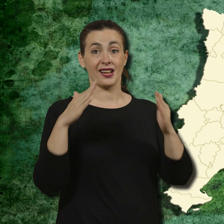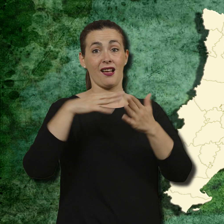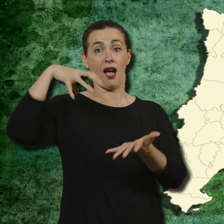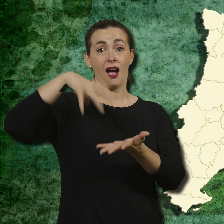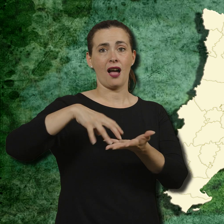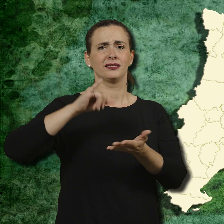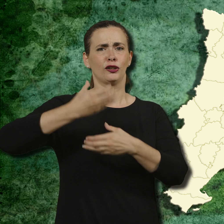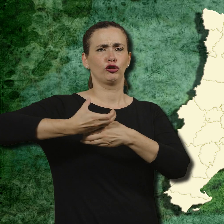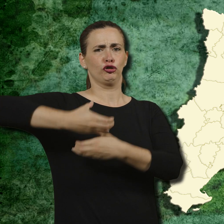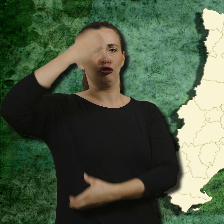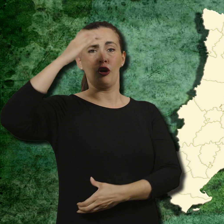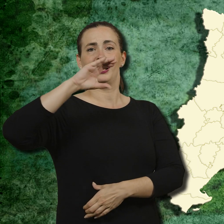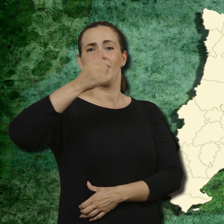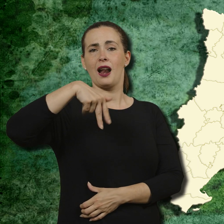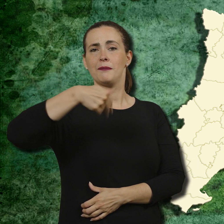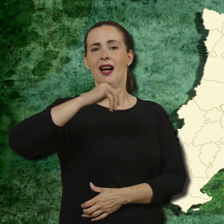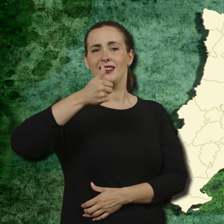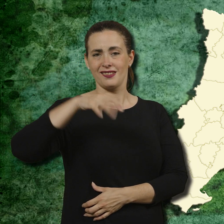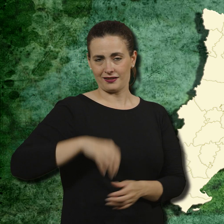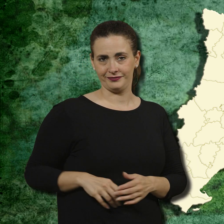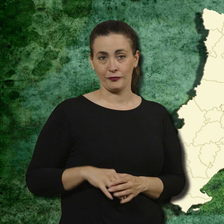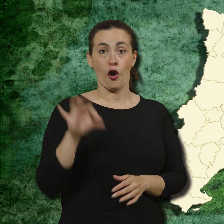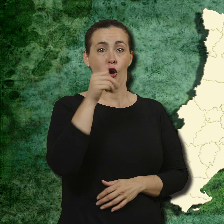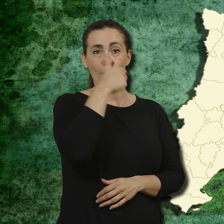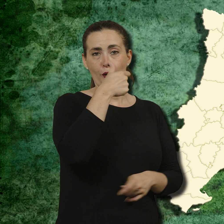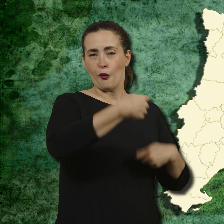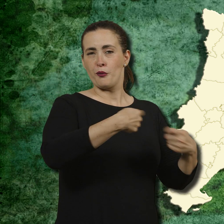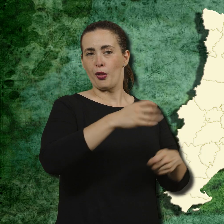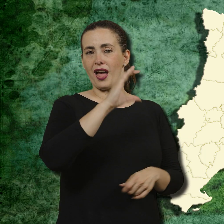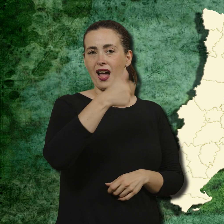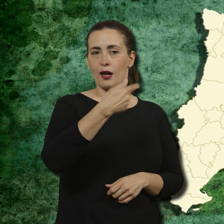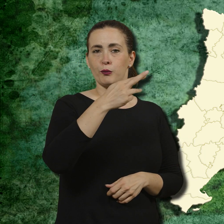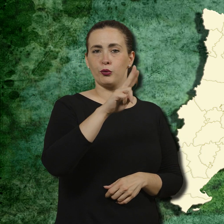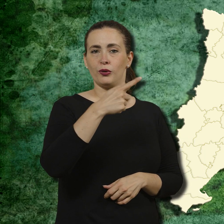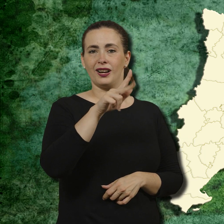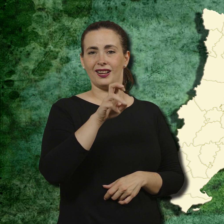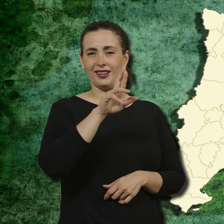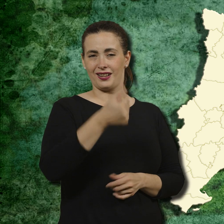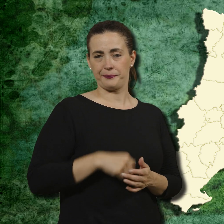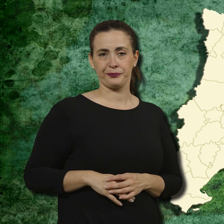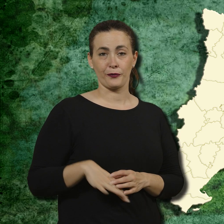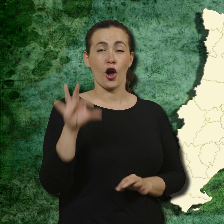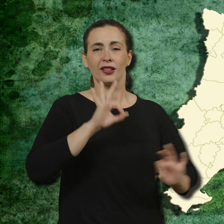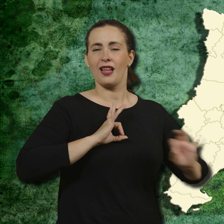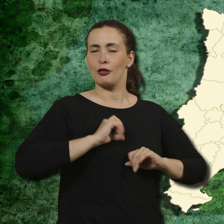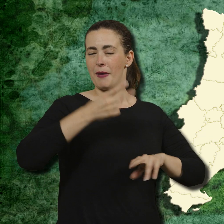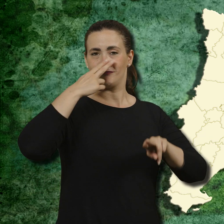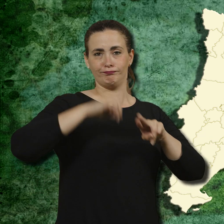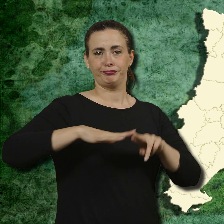la casa i la torre de Can Mayans, el celler de Can Bruguera o el singularíssim